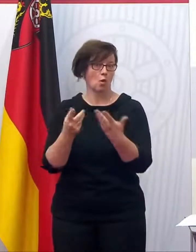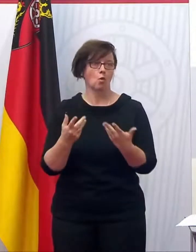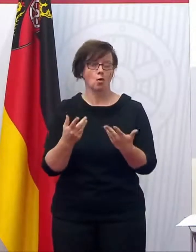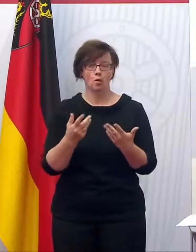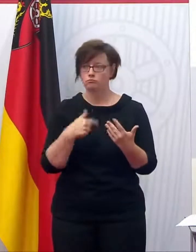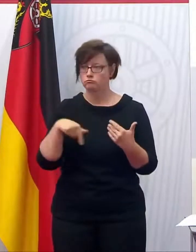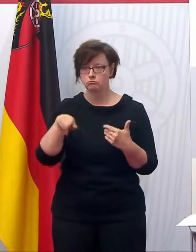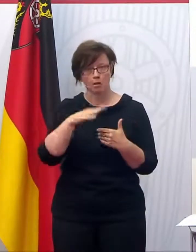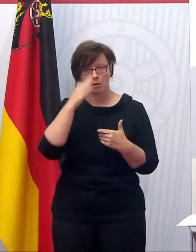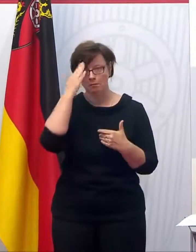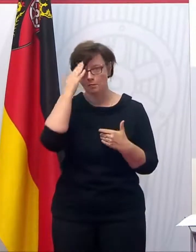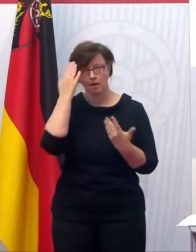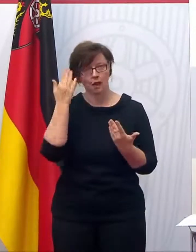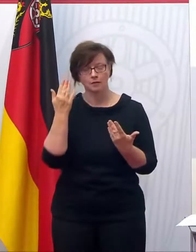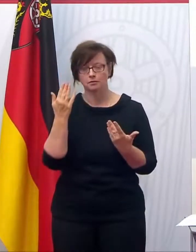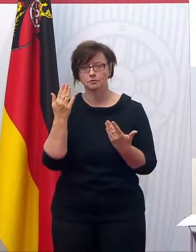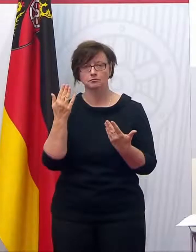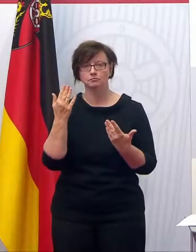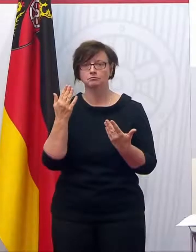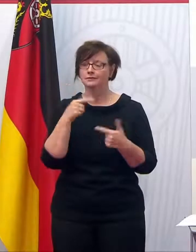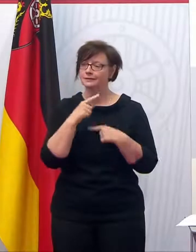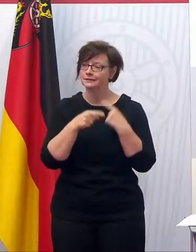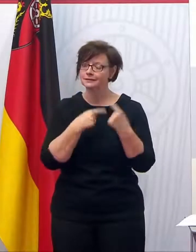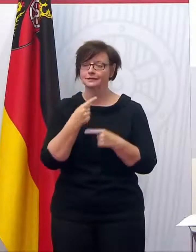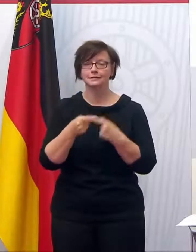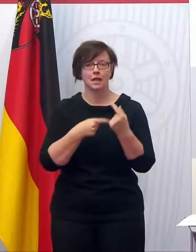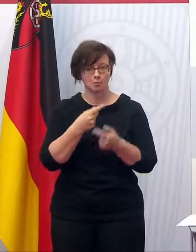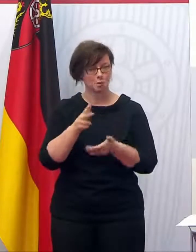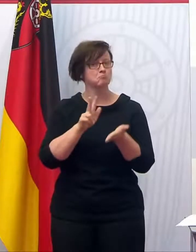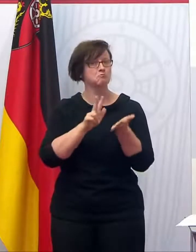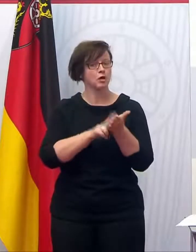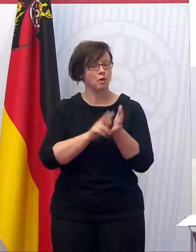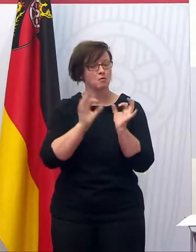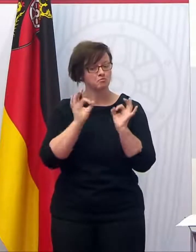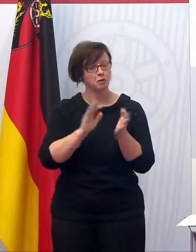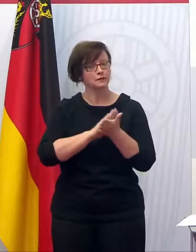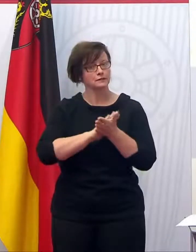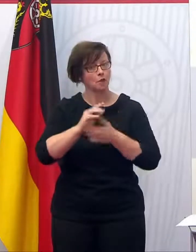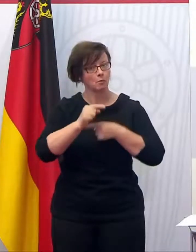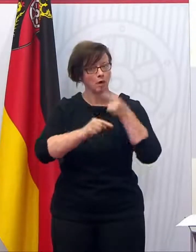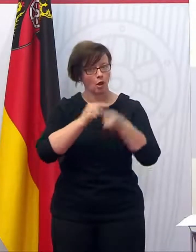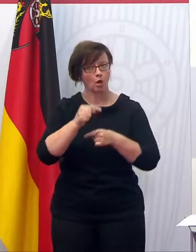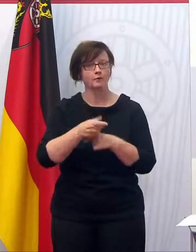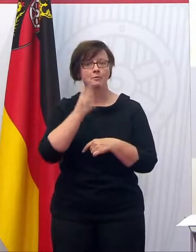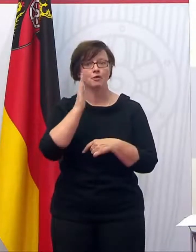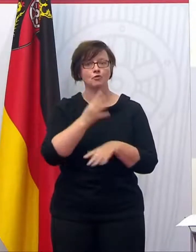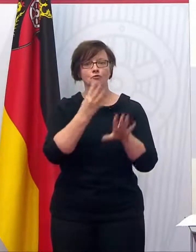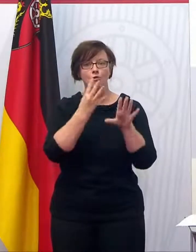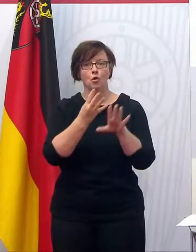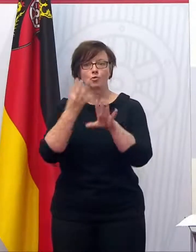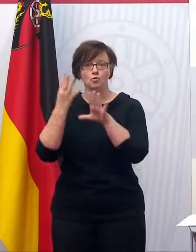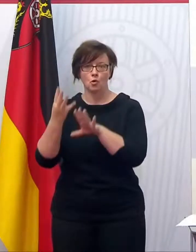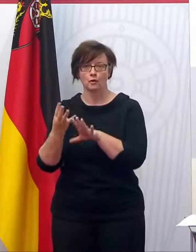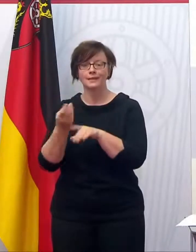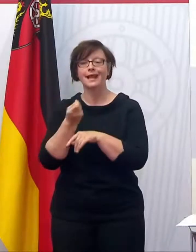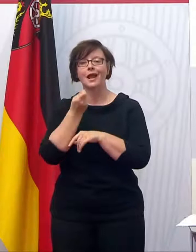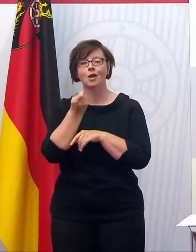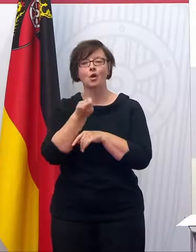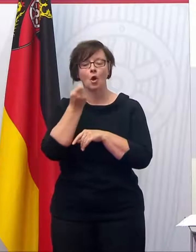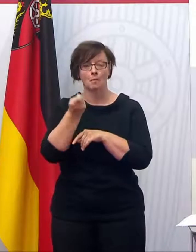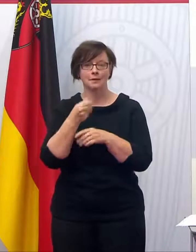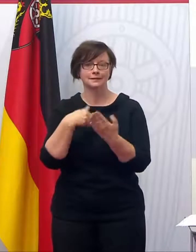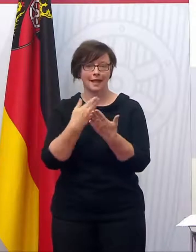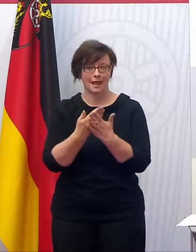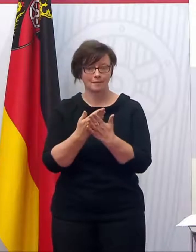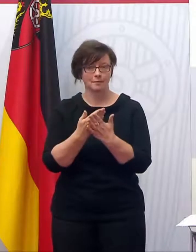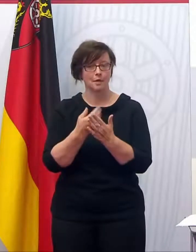wir alles kennen aus Arztpraxen, Apotheken, Gewähr dafür, dass das ordentlich funktioniert. Und bei den 599 kommerziellen Anbietern sind auch viele